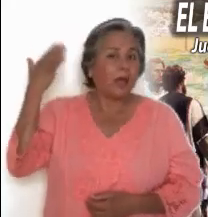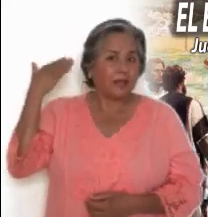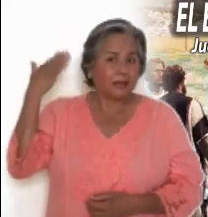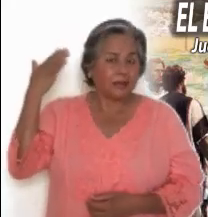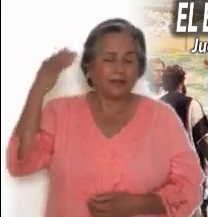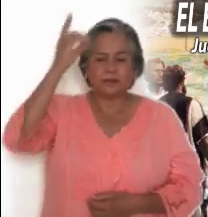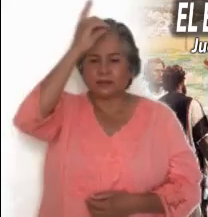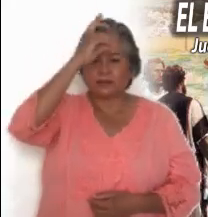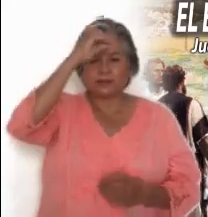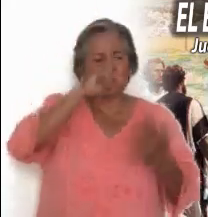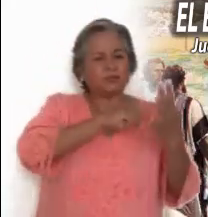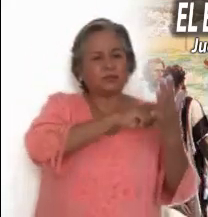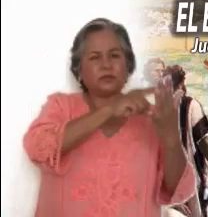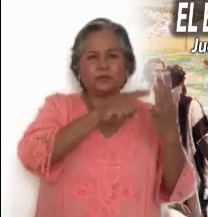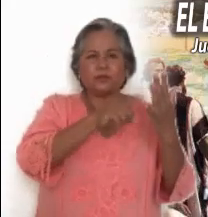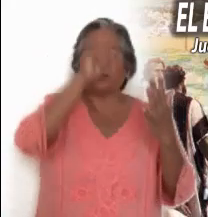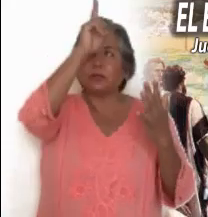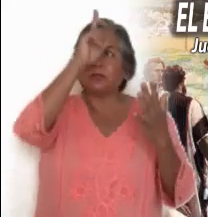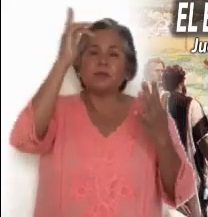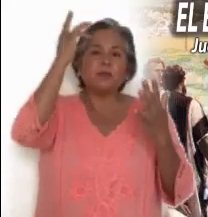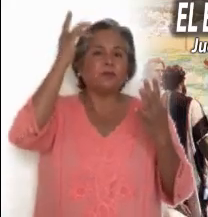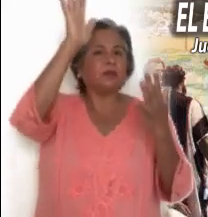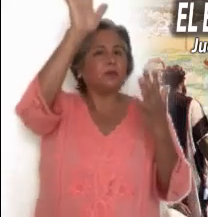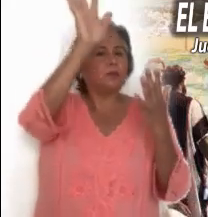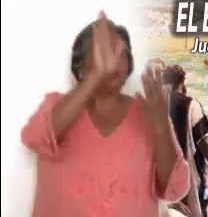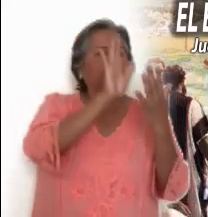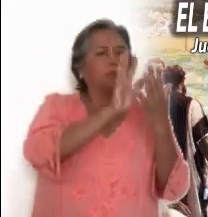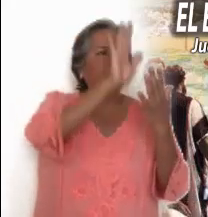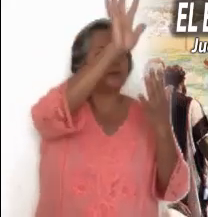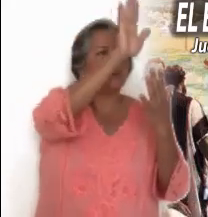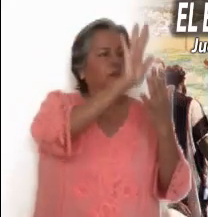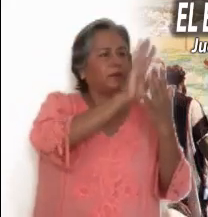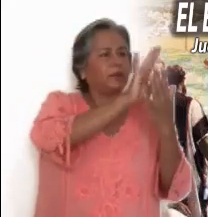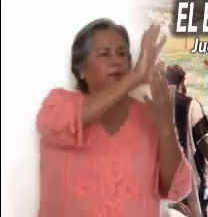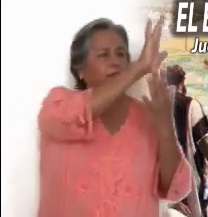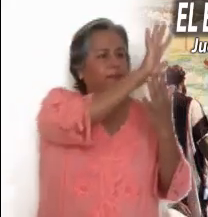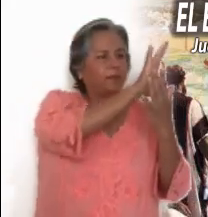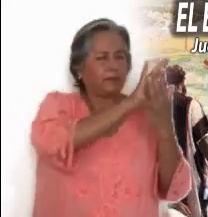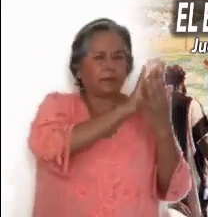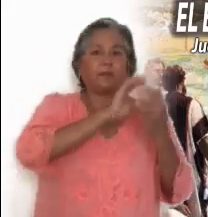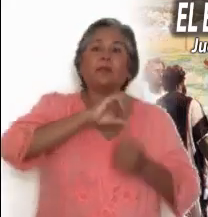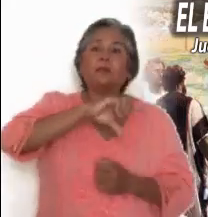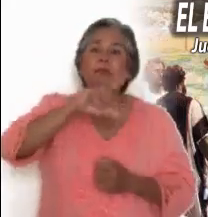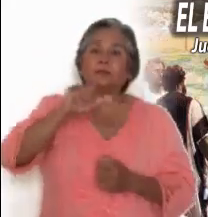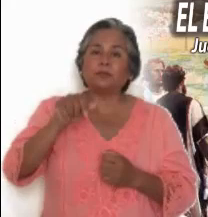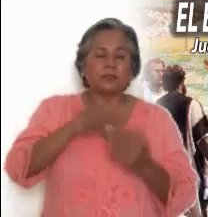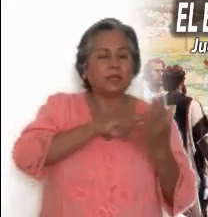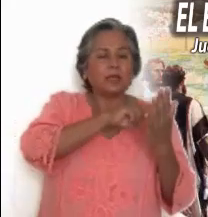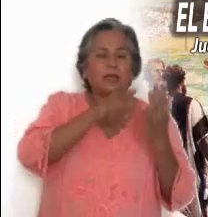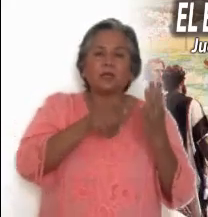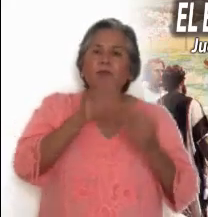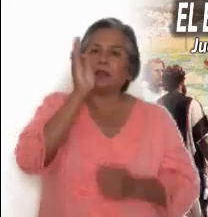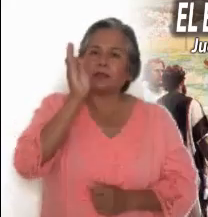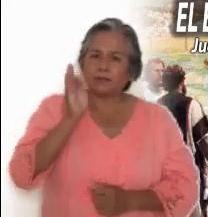Y le han permitido que su dinamismo los lleve por los caminos de la misión, No encontramos a